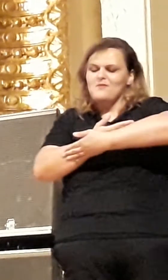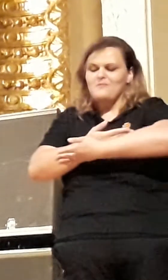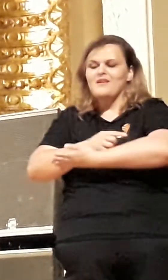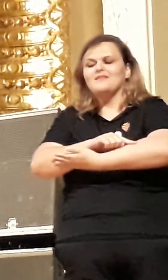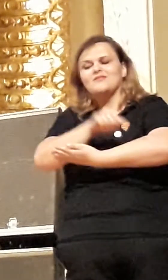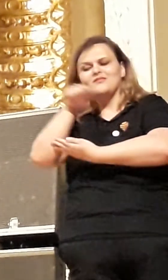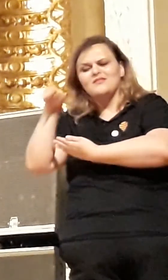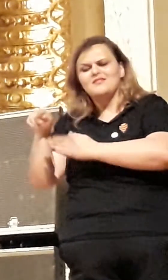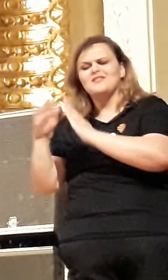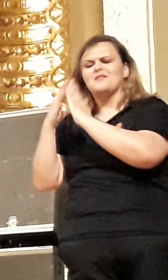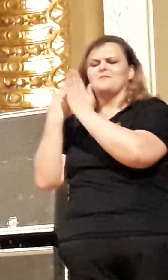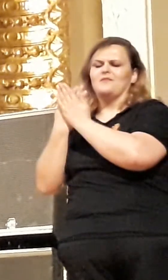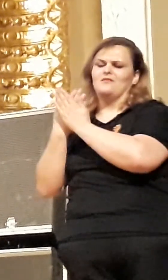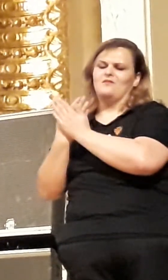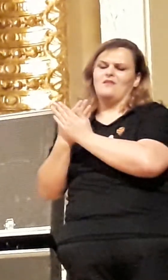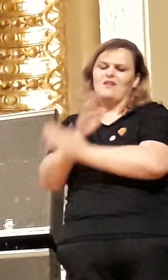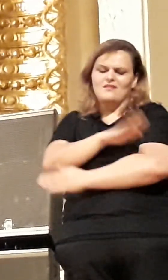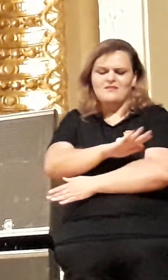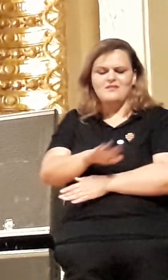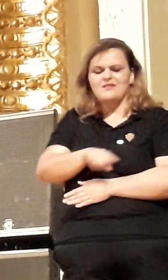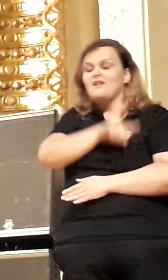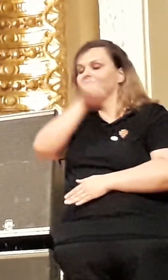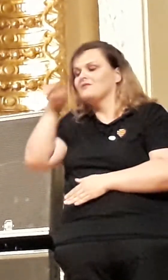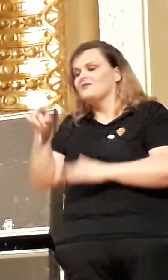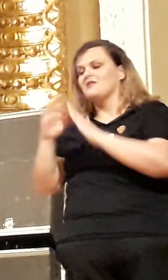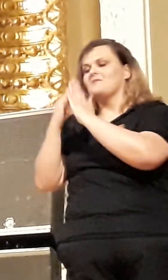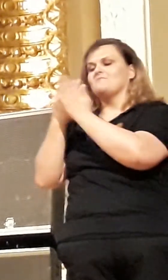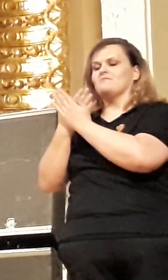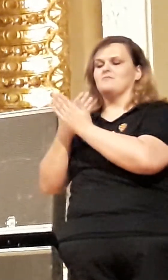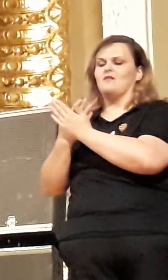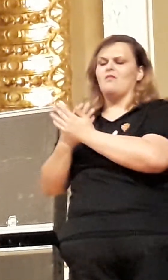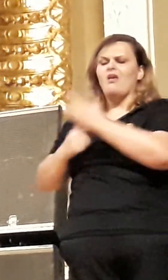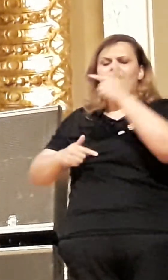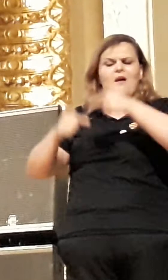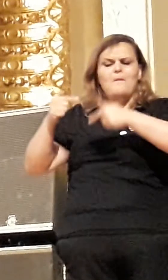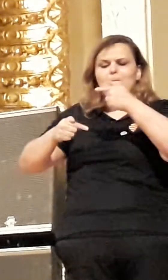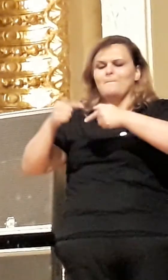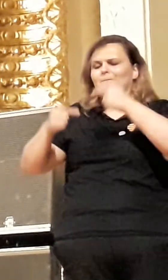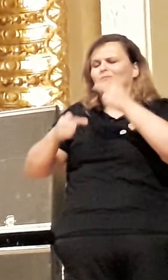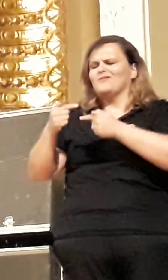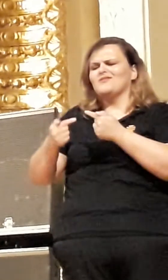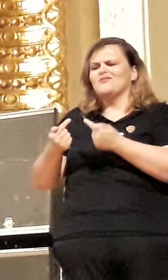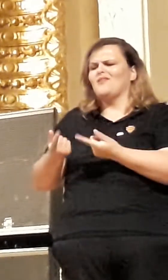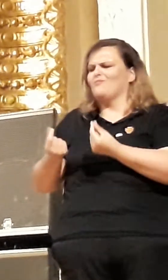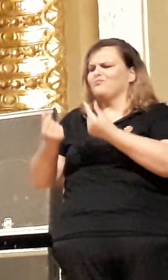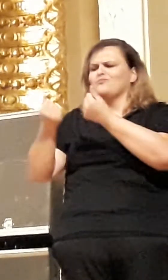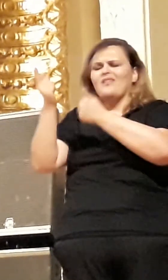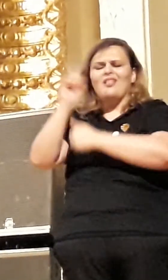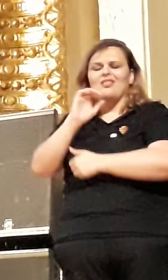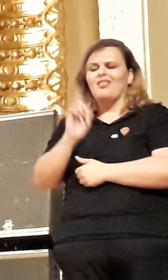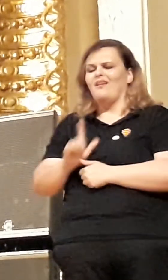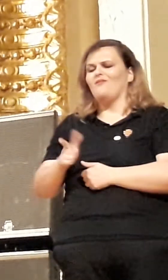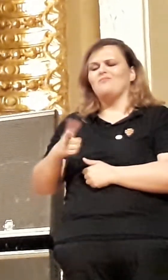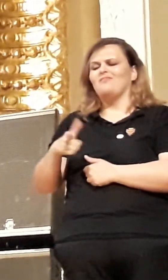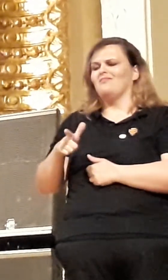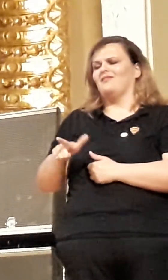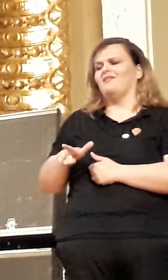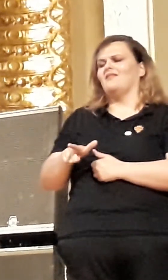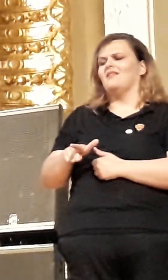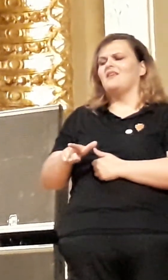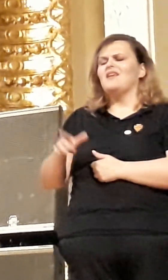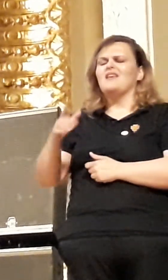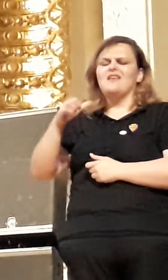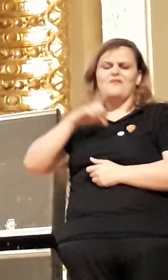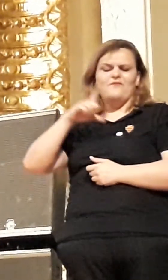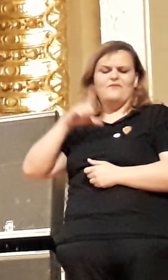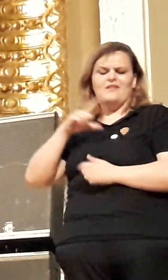elevar esse patamar de atendimento é uma política turca barata, com resultado extraordinário e com ganho